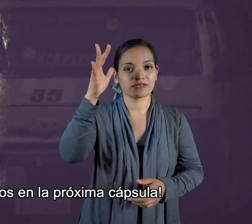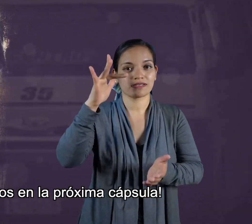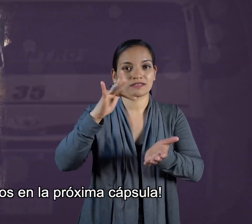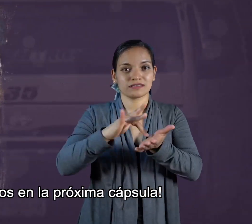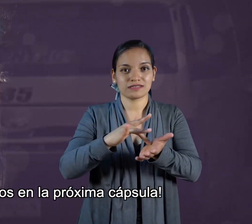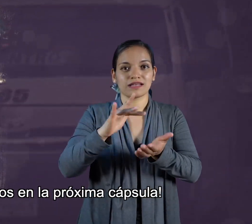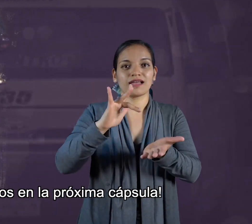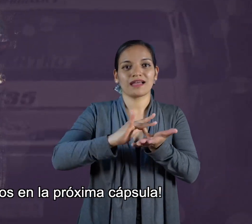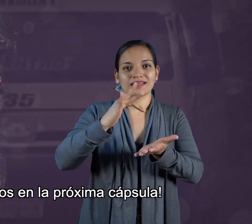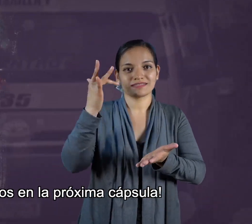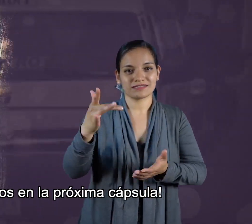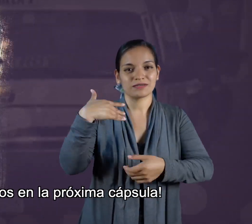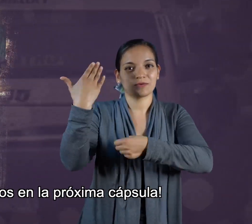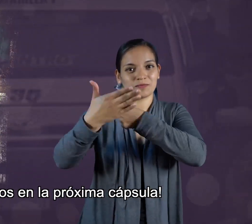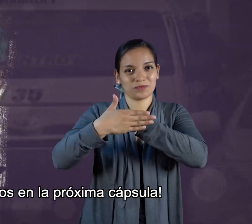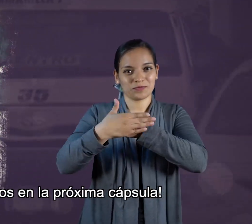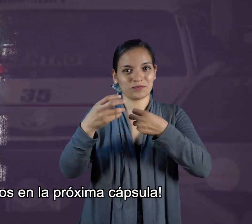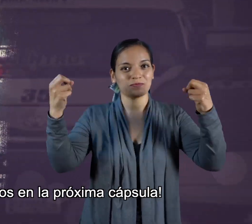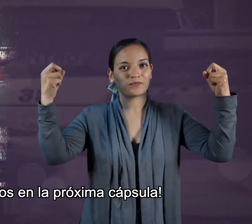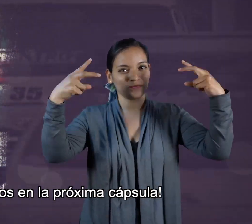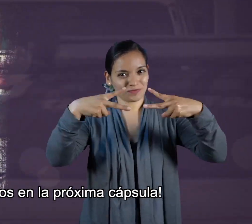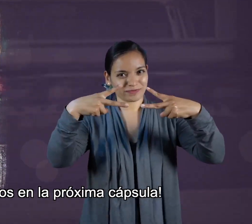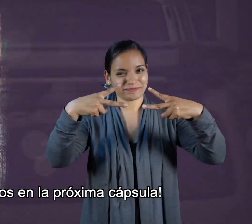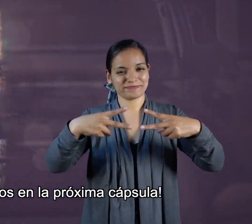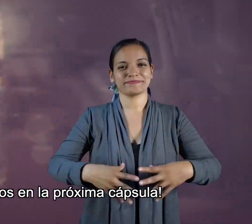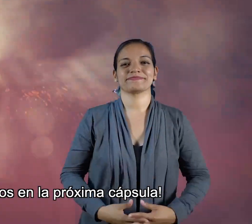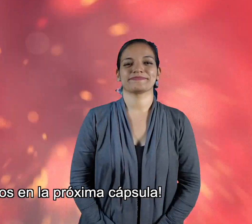Gracias, nos vemos en la próxima cápsula.